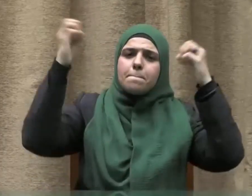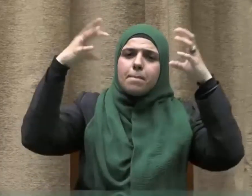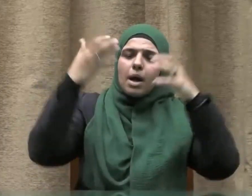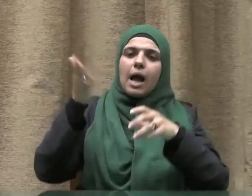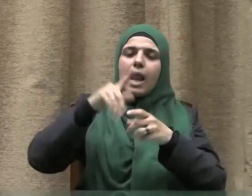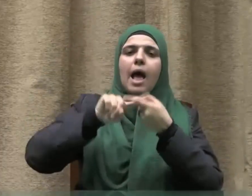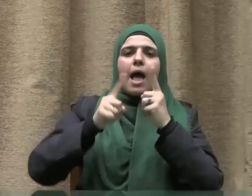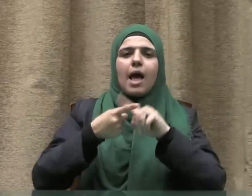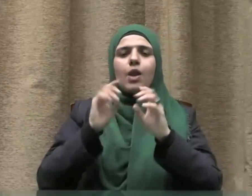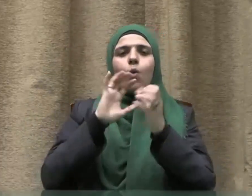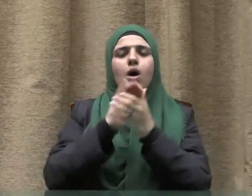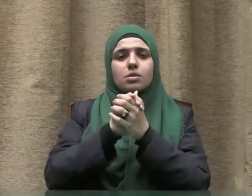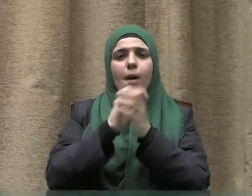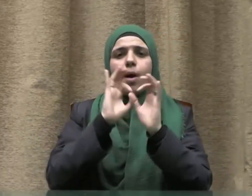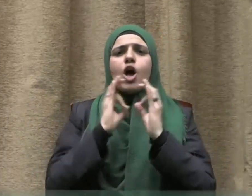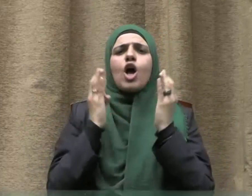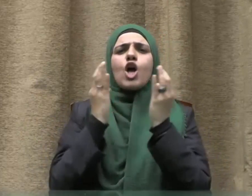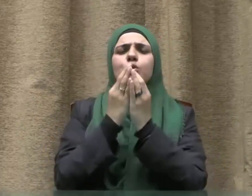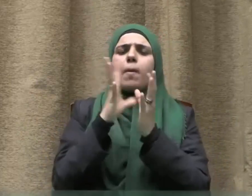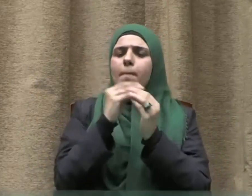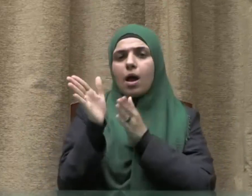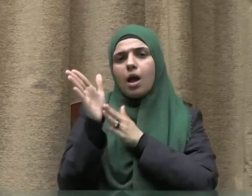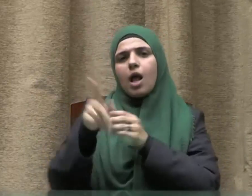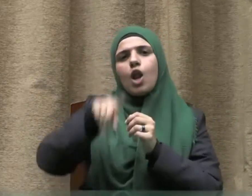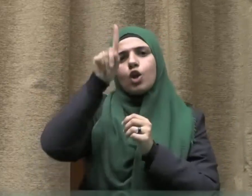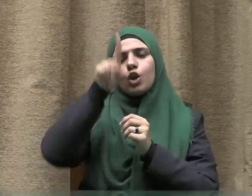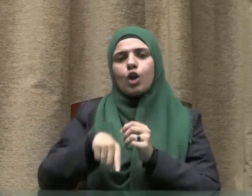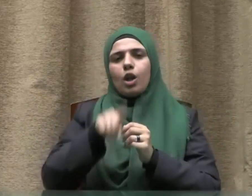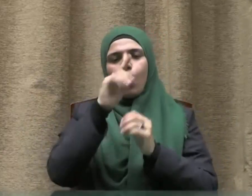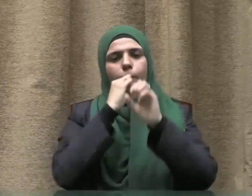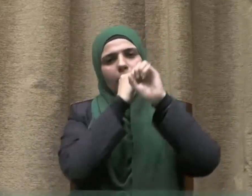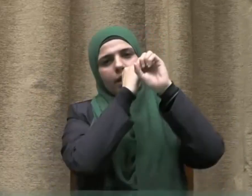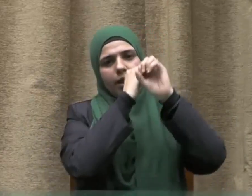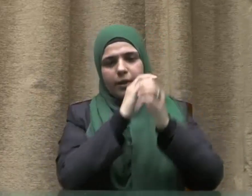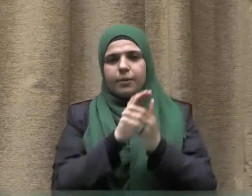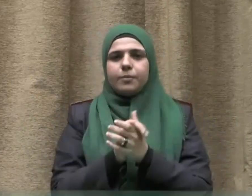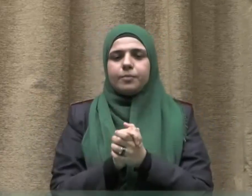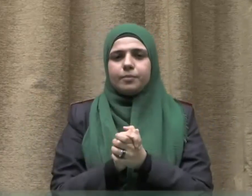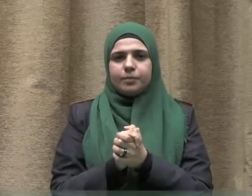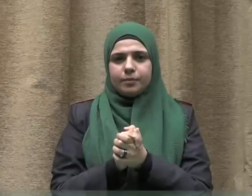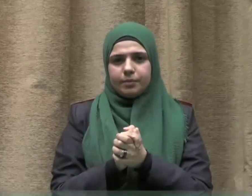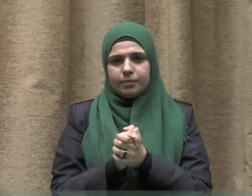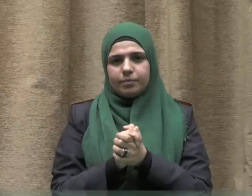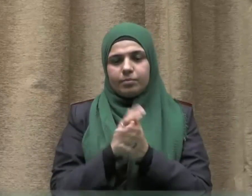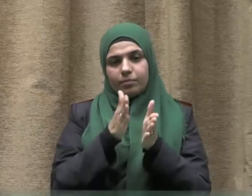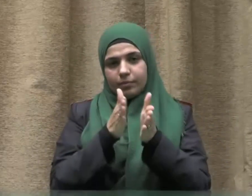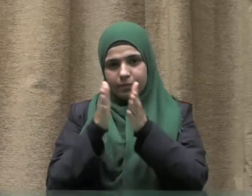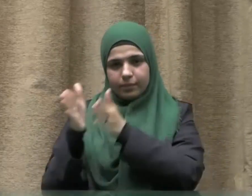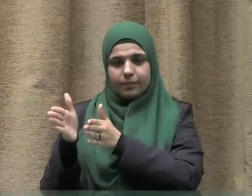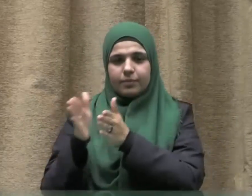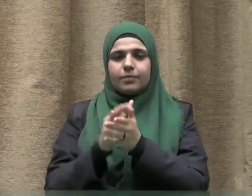عليه وعلى آله وصحبه ومن تبعهم بإحسان إلى يوم الدين وبعد